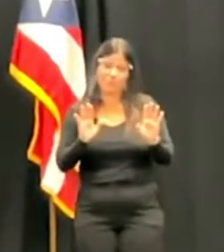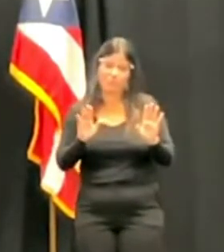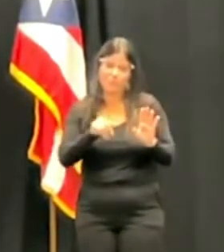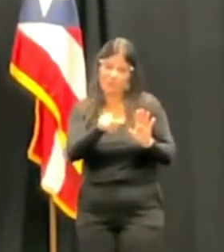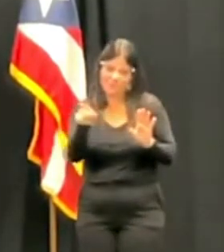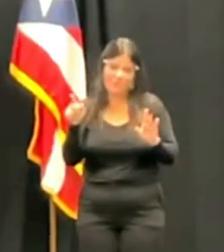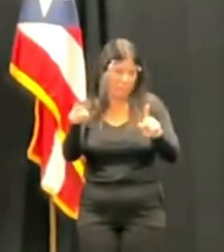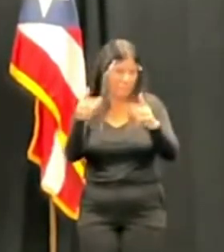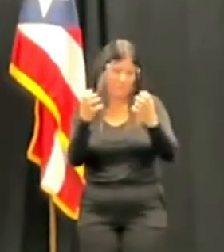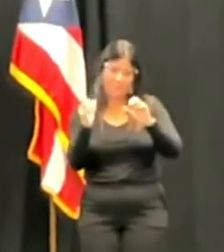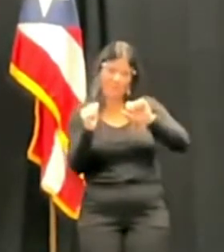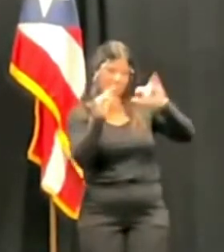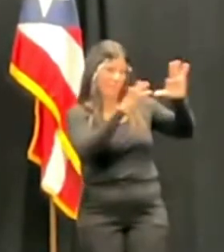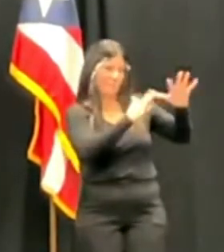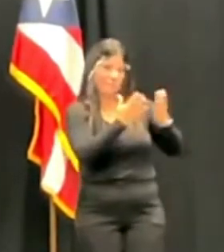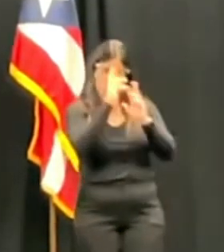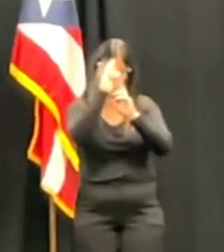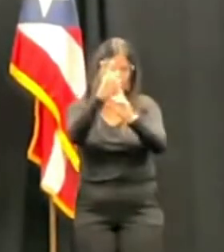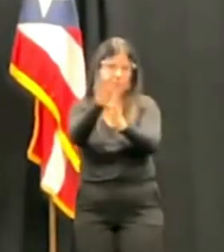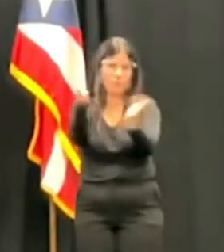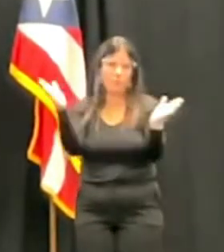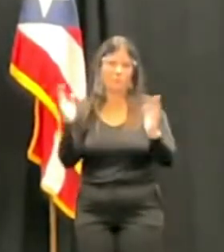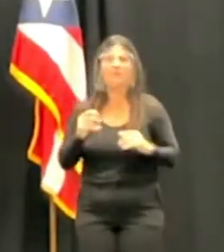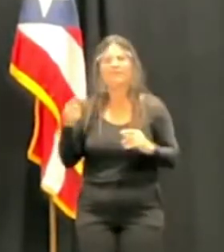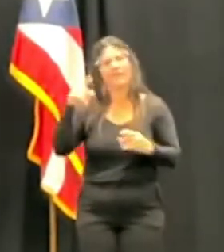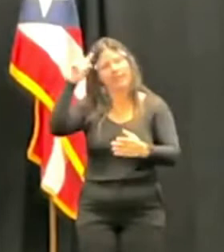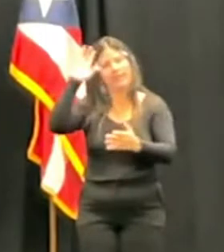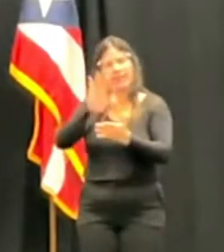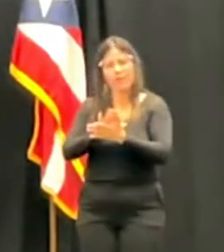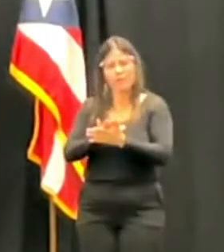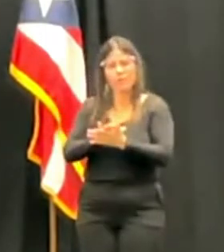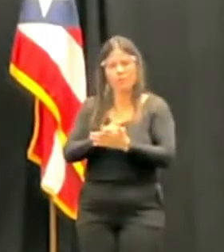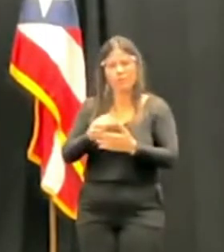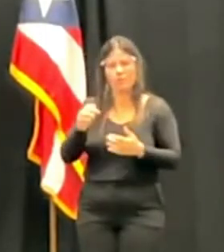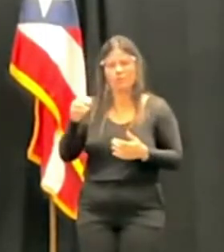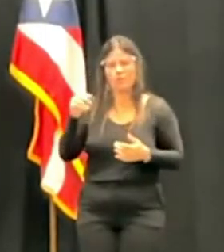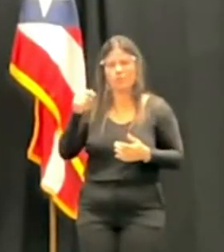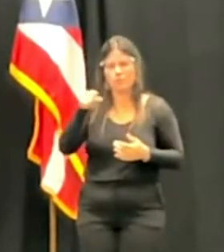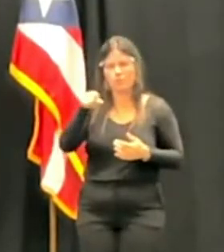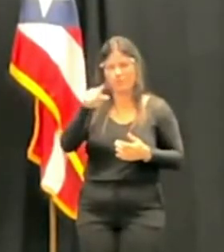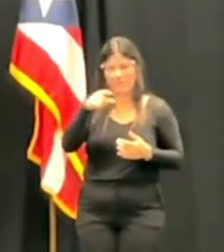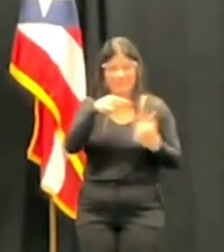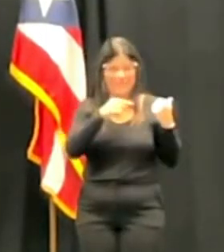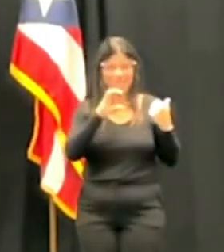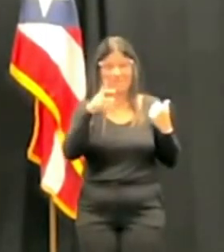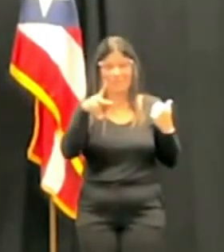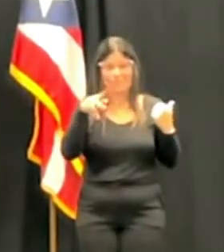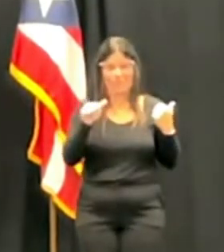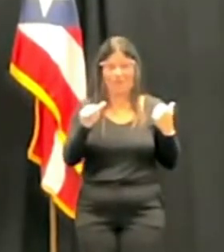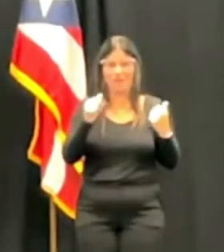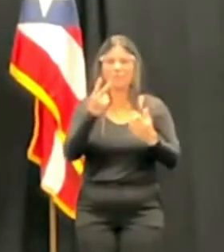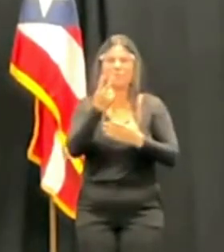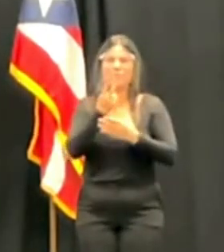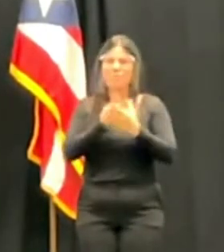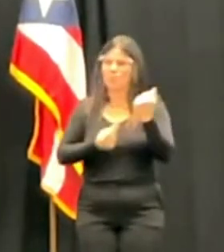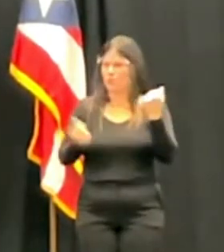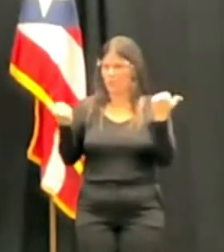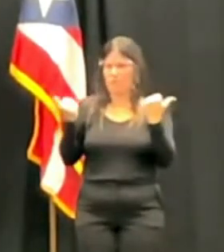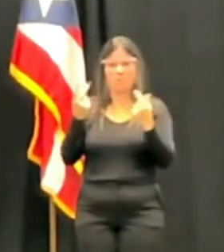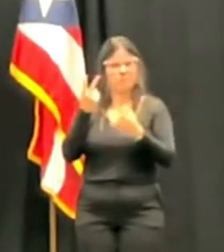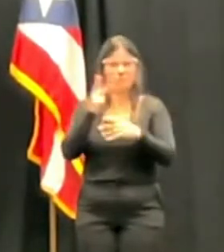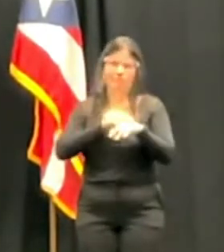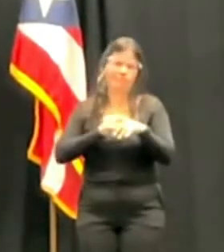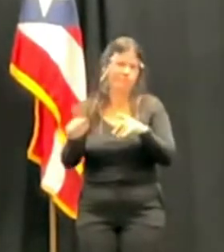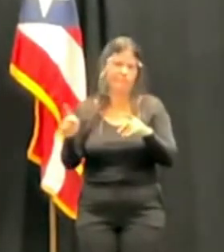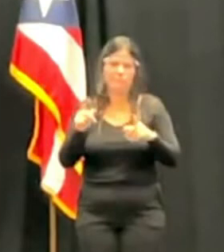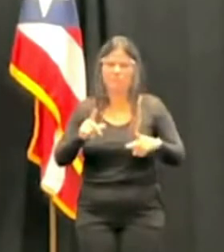Yo creo que tanto la jueza como el CPA son profesionales que han dedicado su vida, en gran